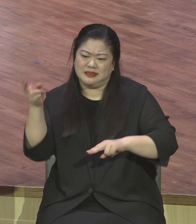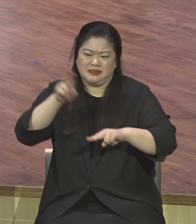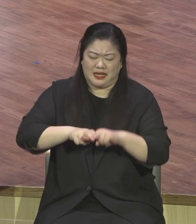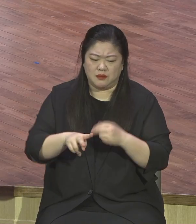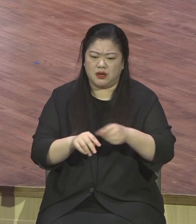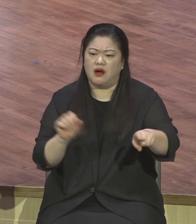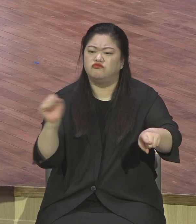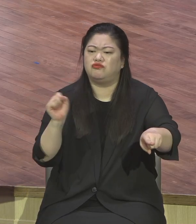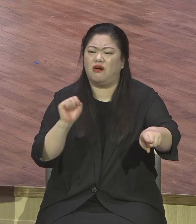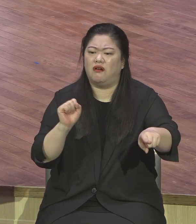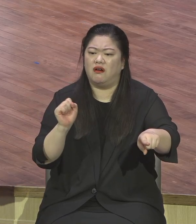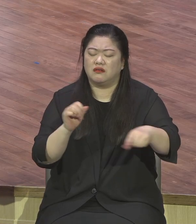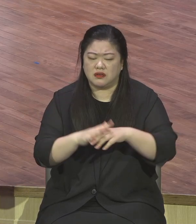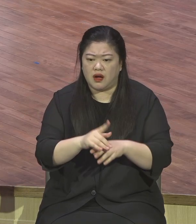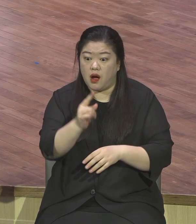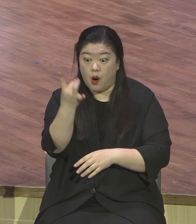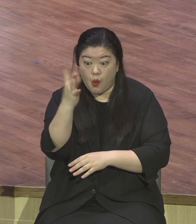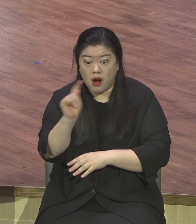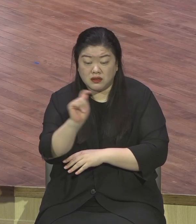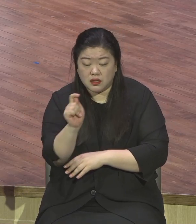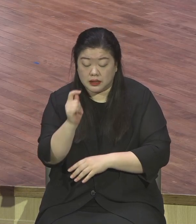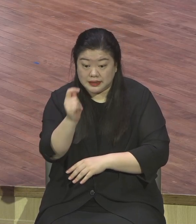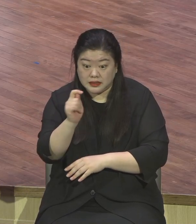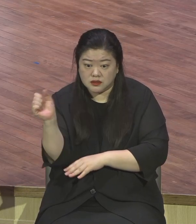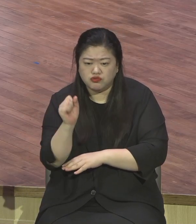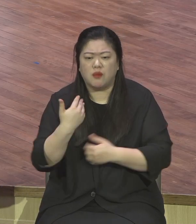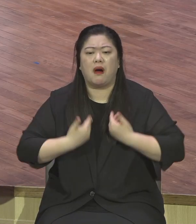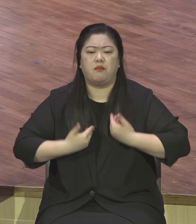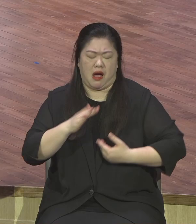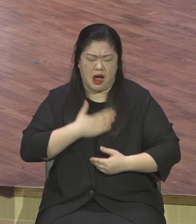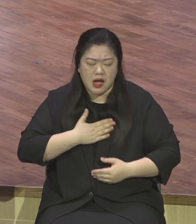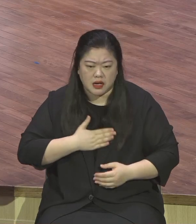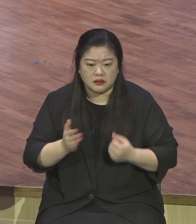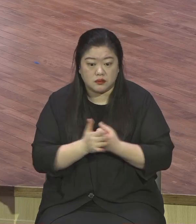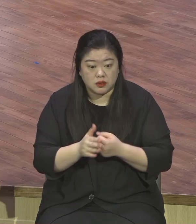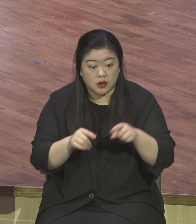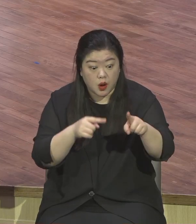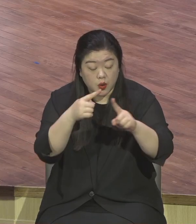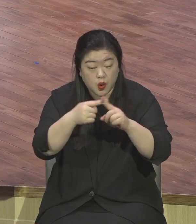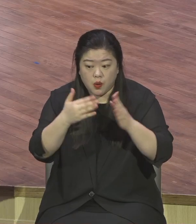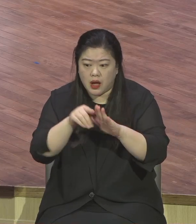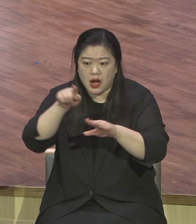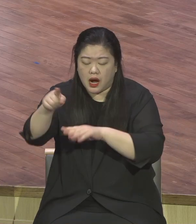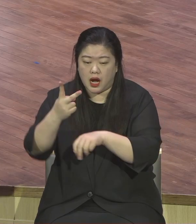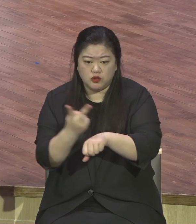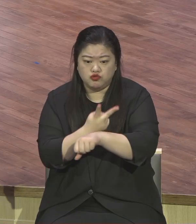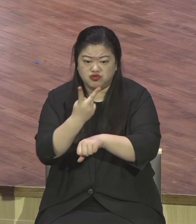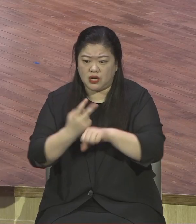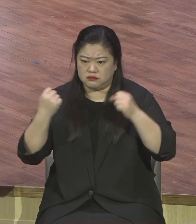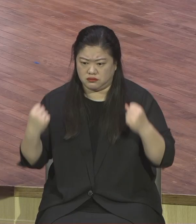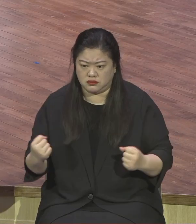아니고 교회 가는 게 중요한 것이 아니라 예수를 영접하고 예수 믿는 게 중요합니다